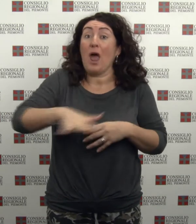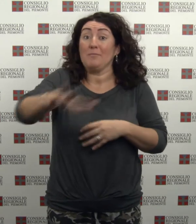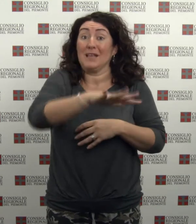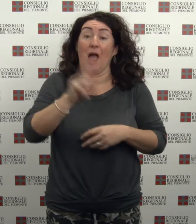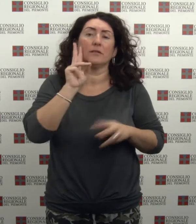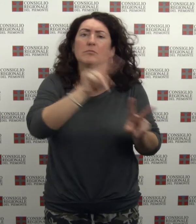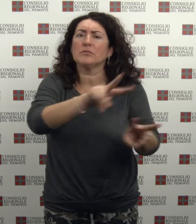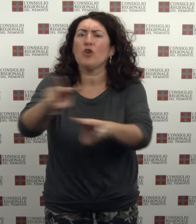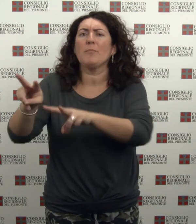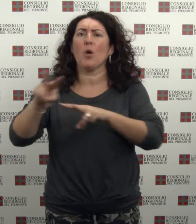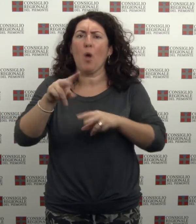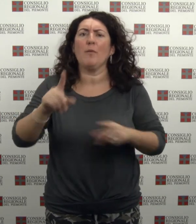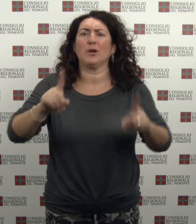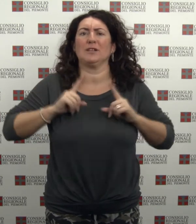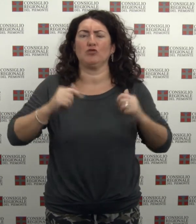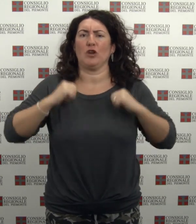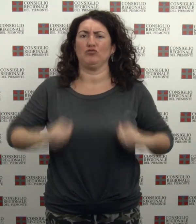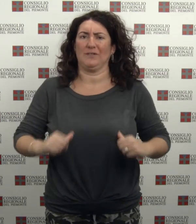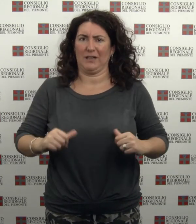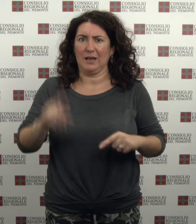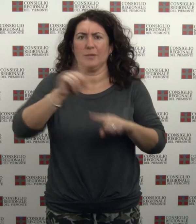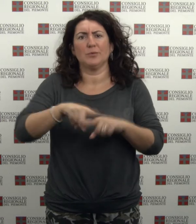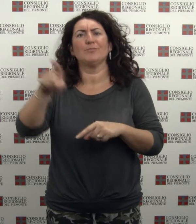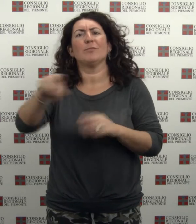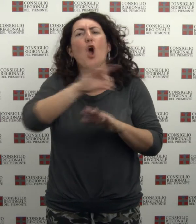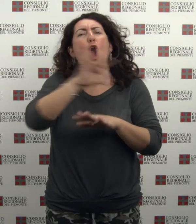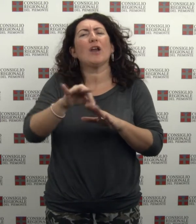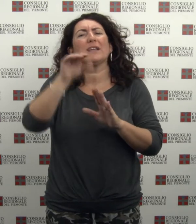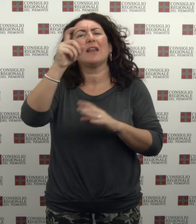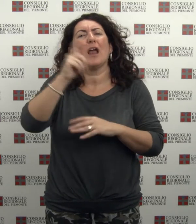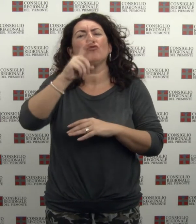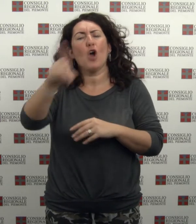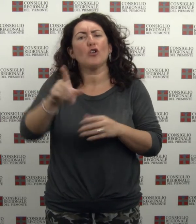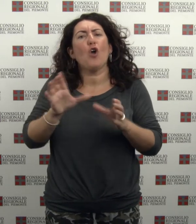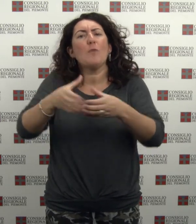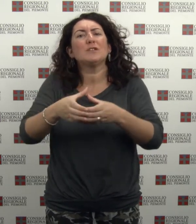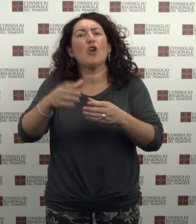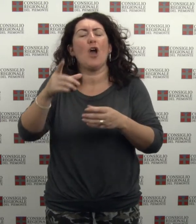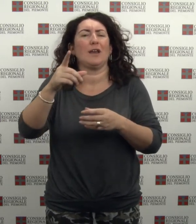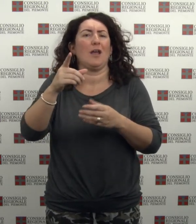Dimensionamento scolastico e buona scuola all'ordine del giorno della commissione cultura